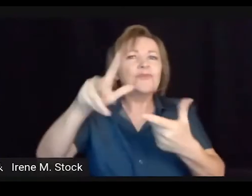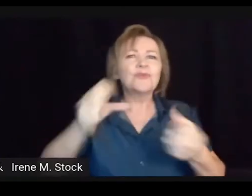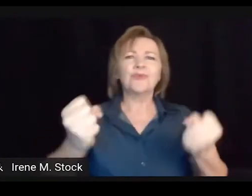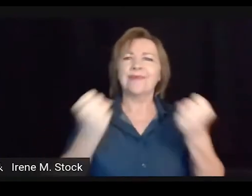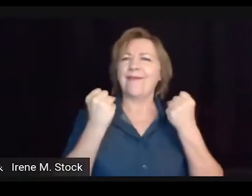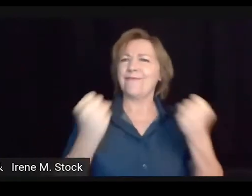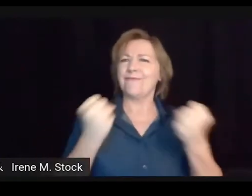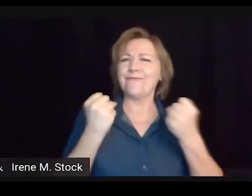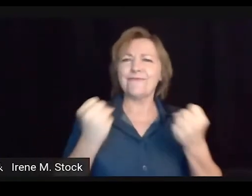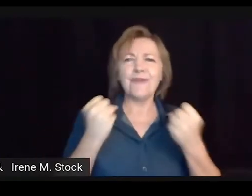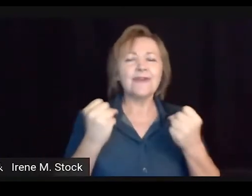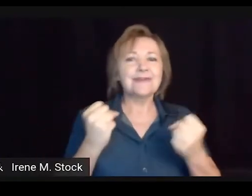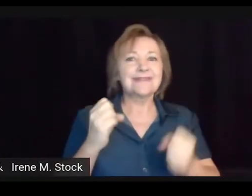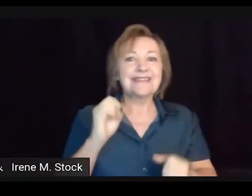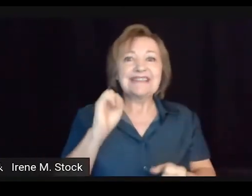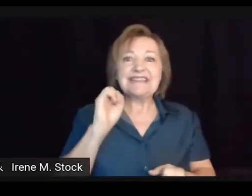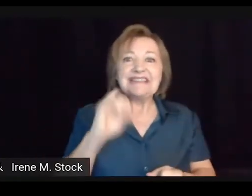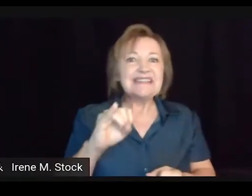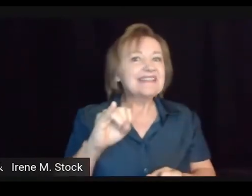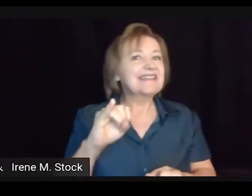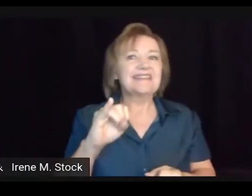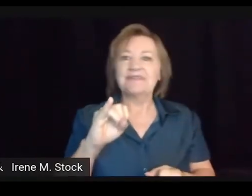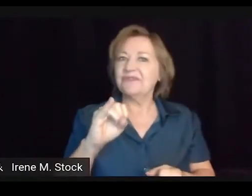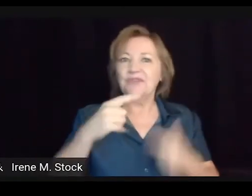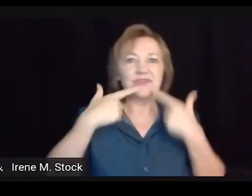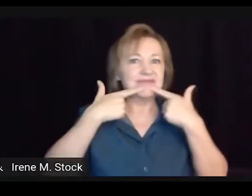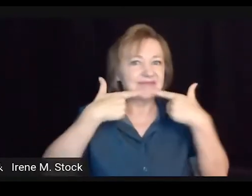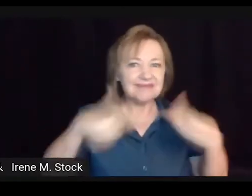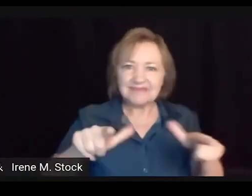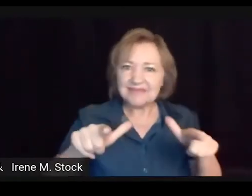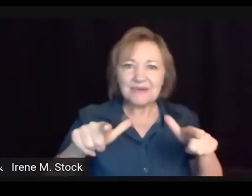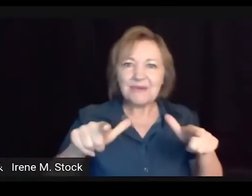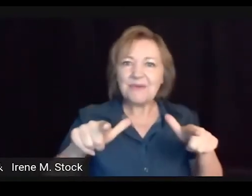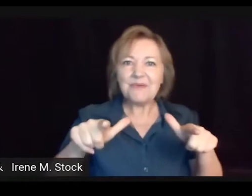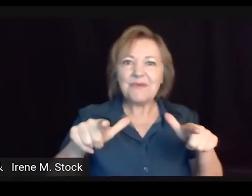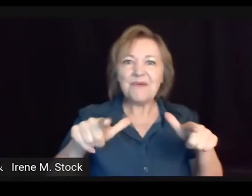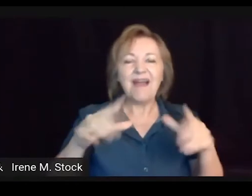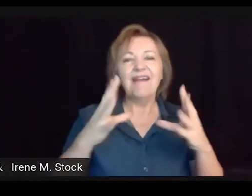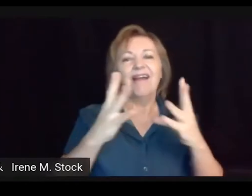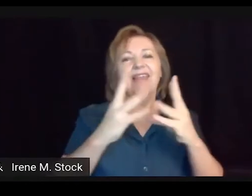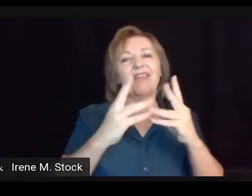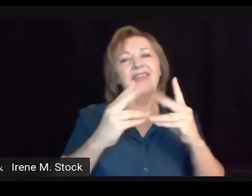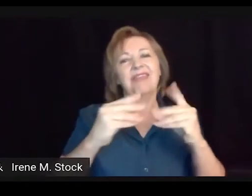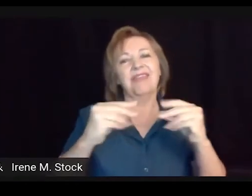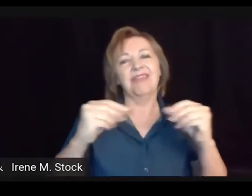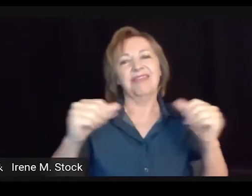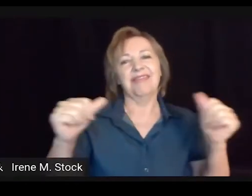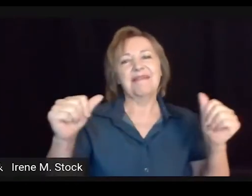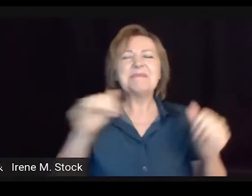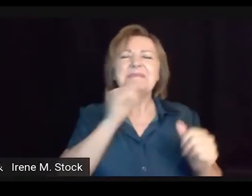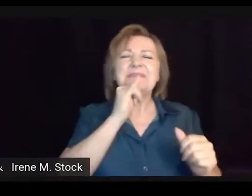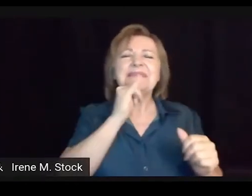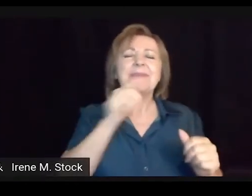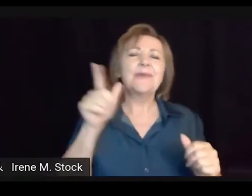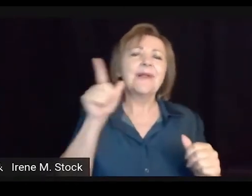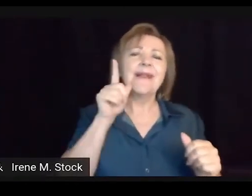temos a Libras, e também em todo o mundo as línguas de sinais se fortaleceram, né. Porque se não